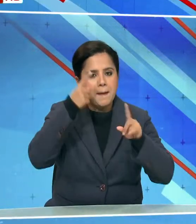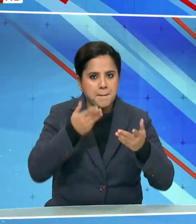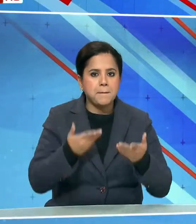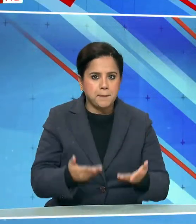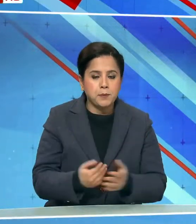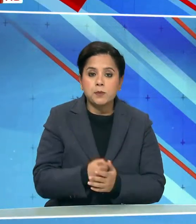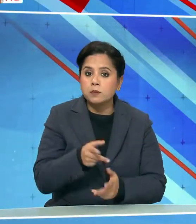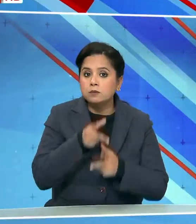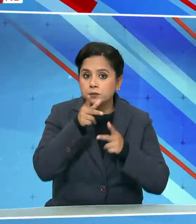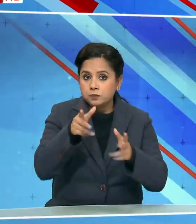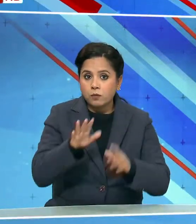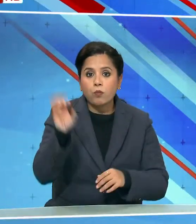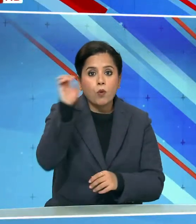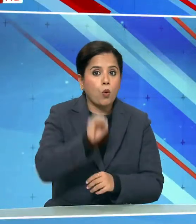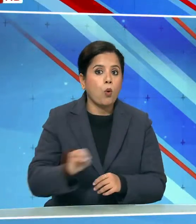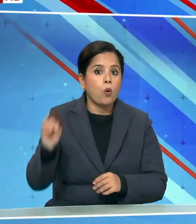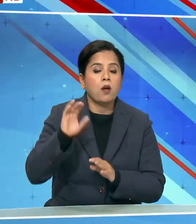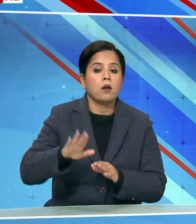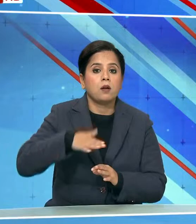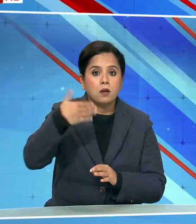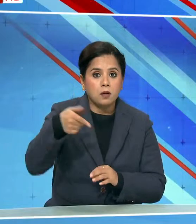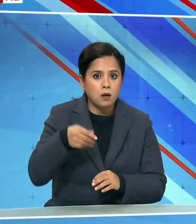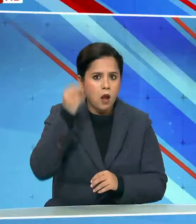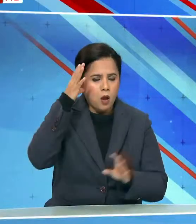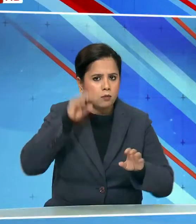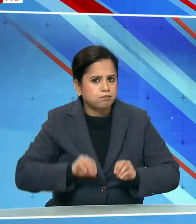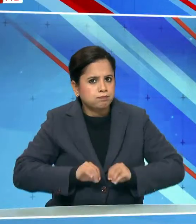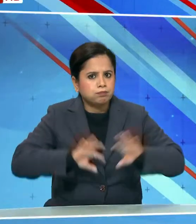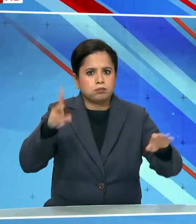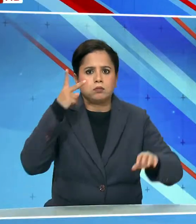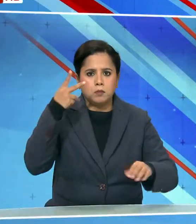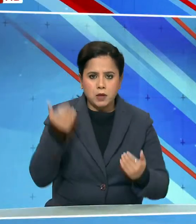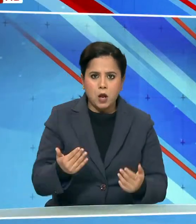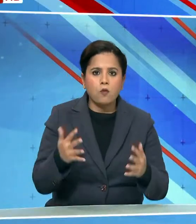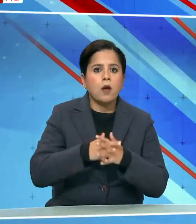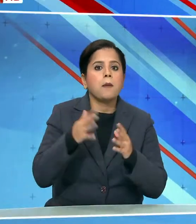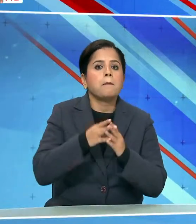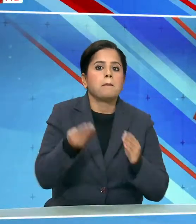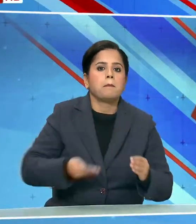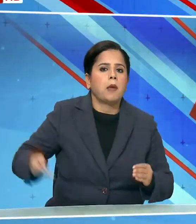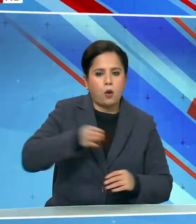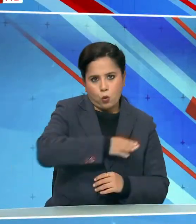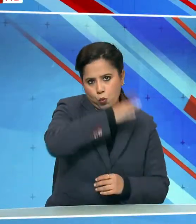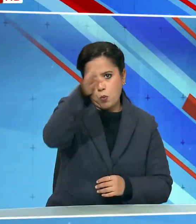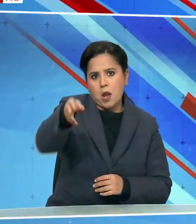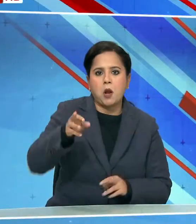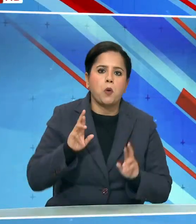उन्होंने कहा कि उडिशा के बाद वो जागरुकता पहलाने के लिए पश्शिम बंगाल चाहेंगे